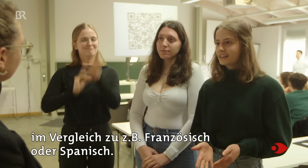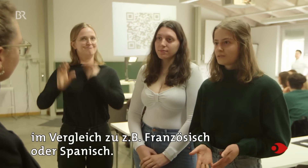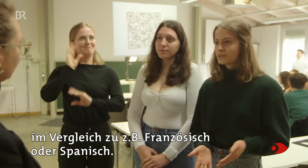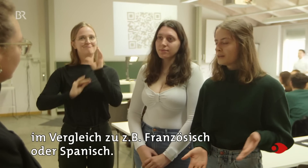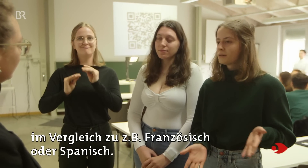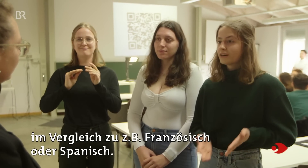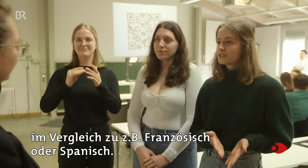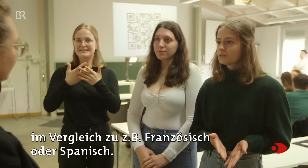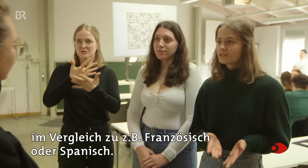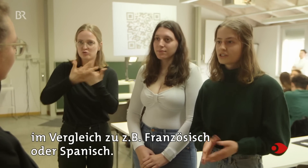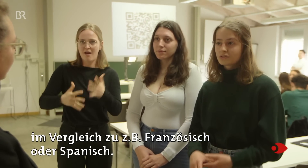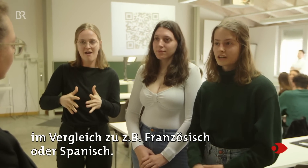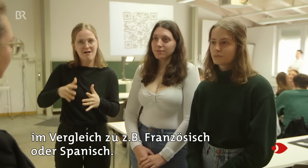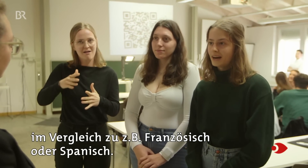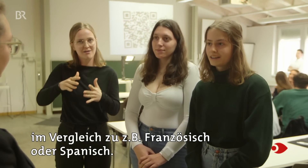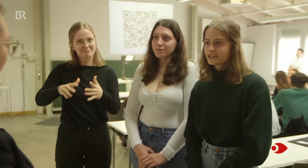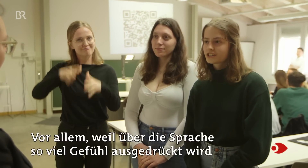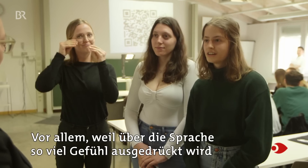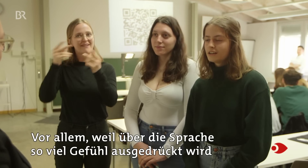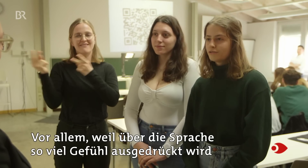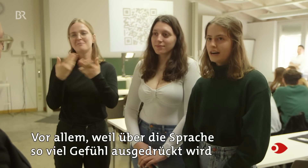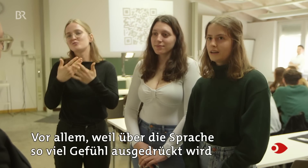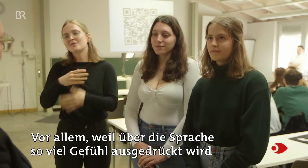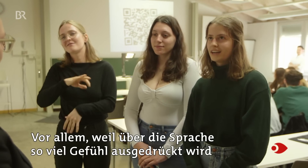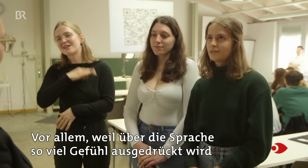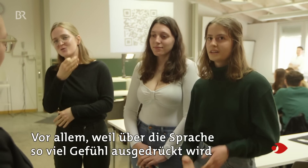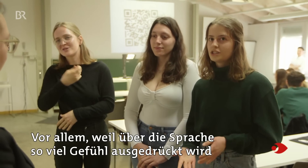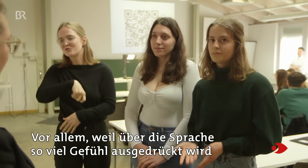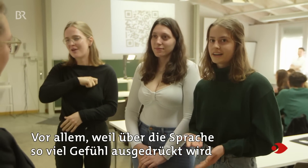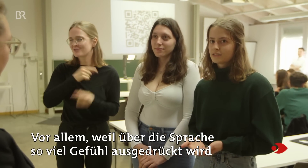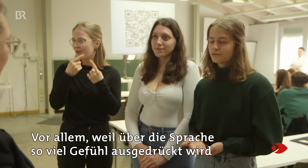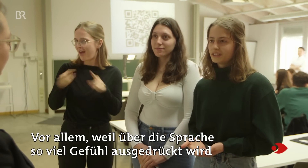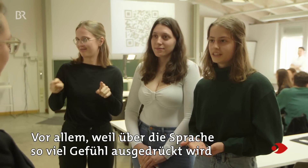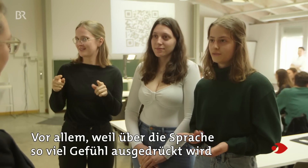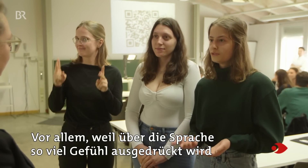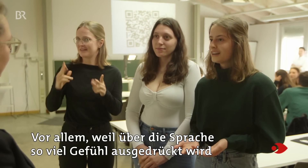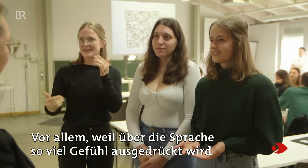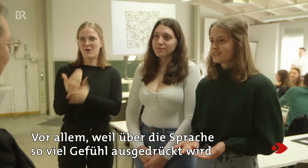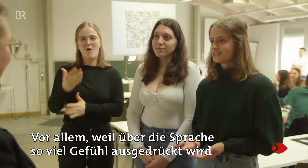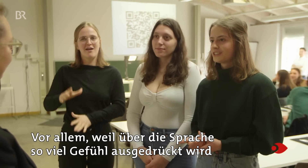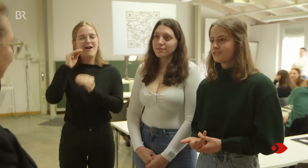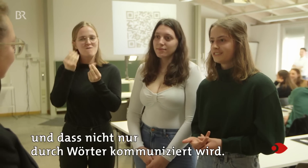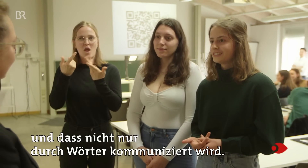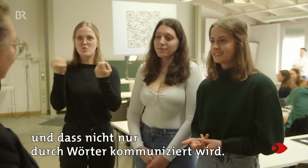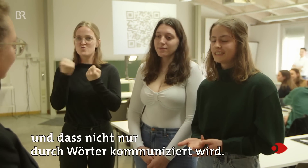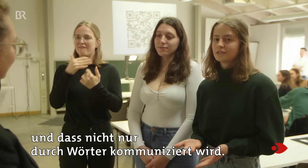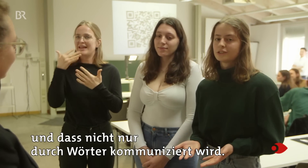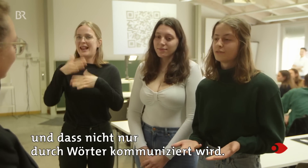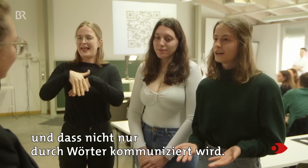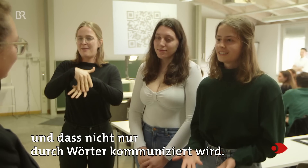zu zum Beispiel Französisch oder Spanisch. Vor allem, weil über die Sprache so viel Gefühl ausgedrückt wird und es nicht nur durch Wörter